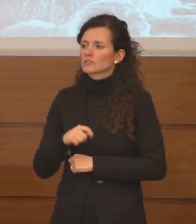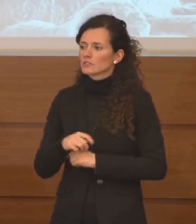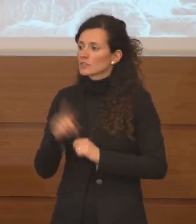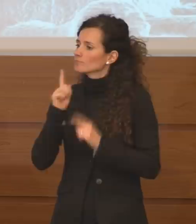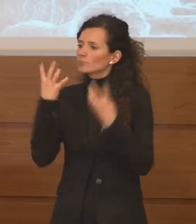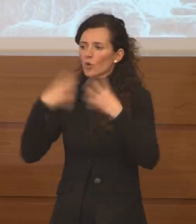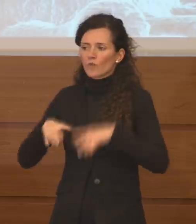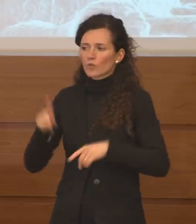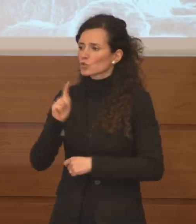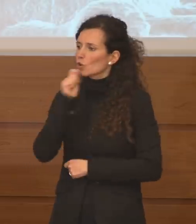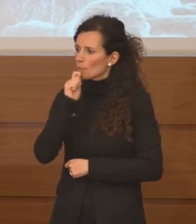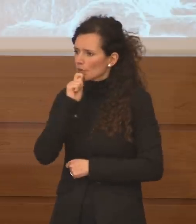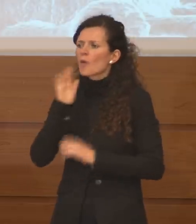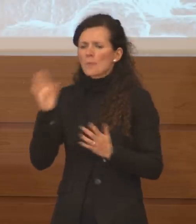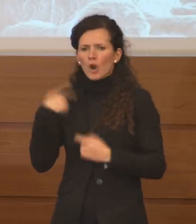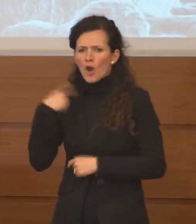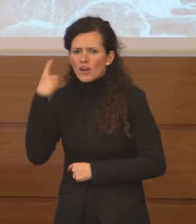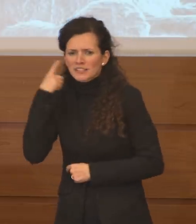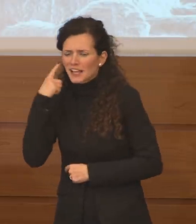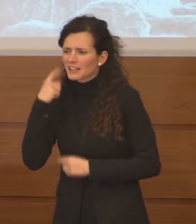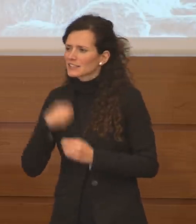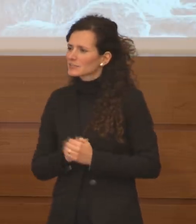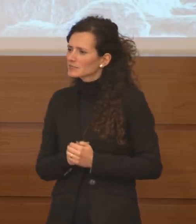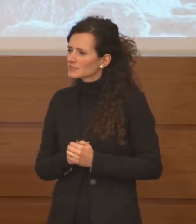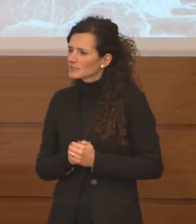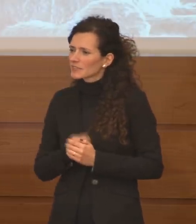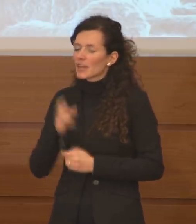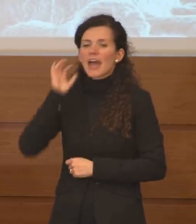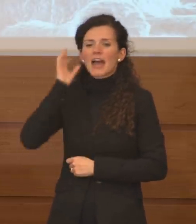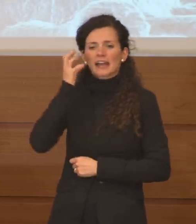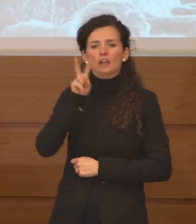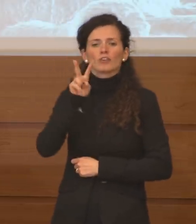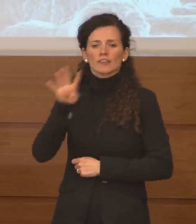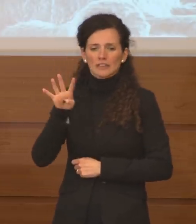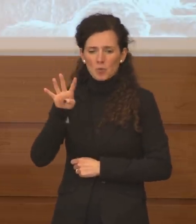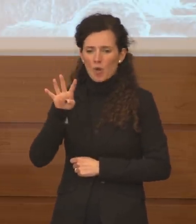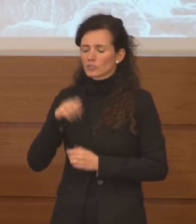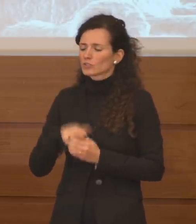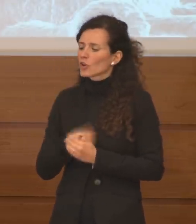Non funziona ma l'abbiamo sentito, Alessandro Arona Radio 24.